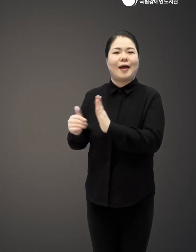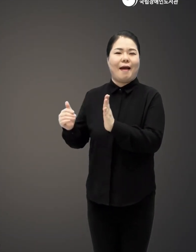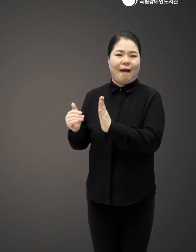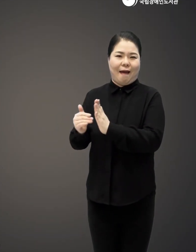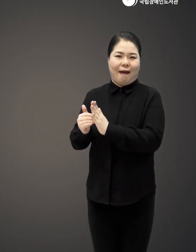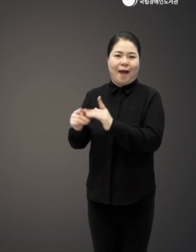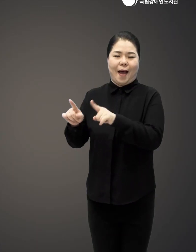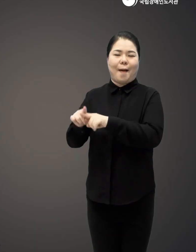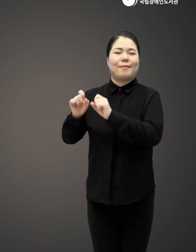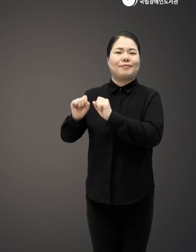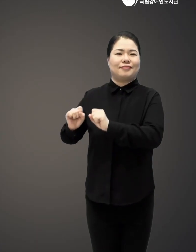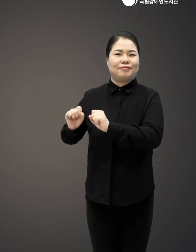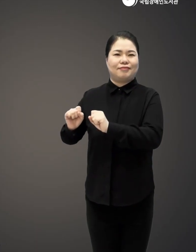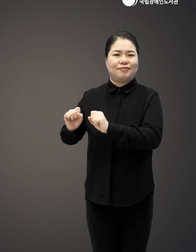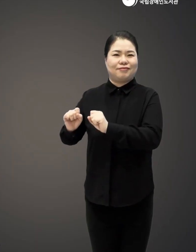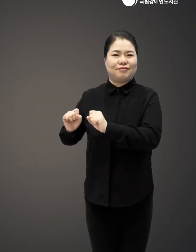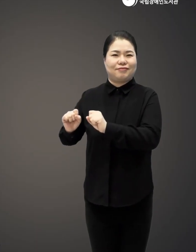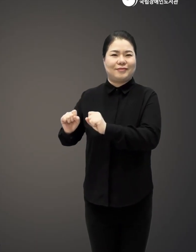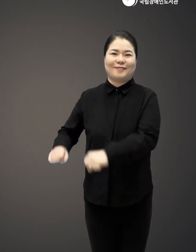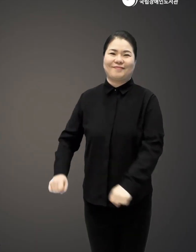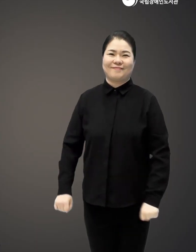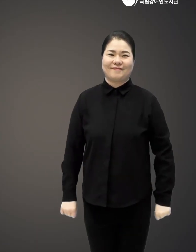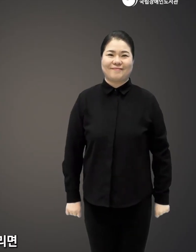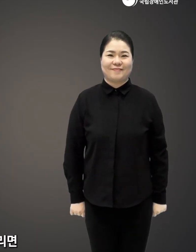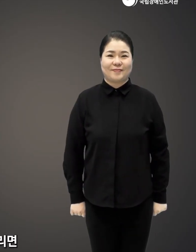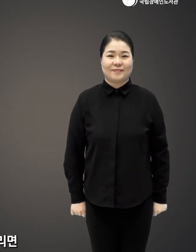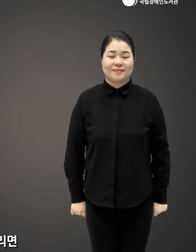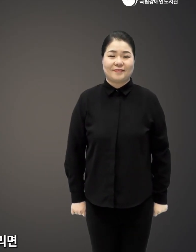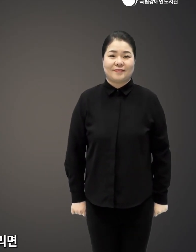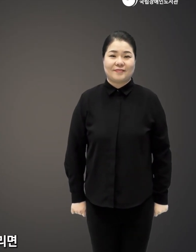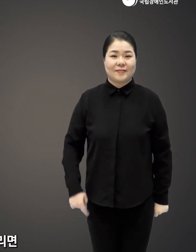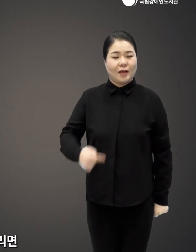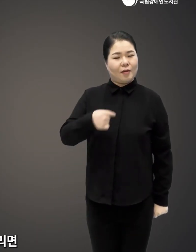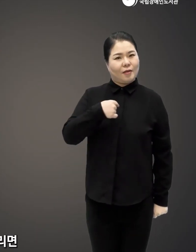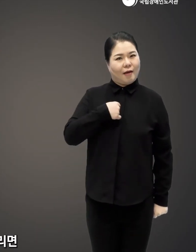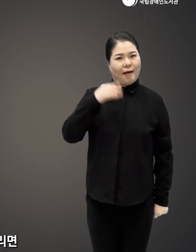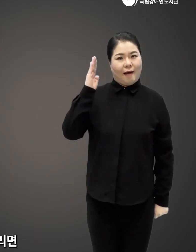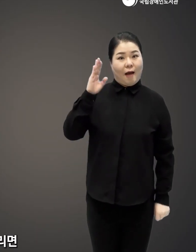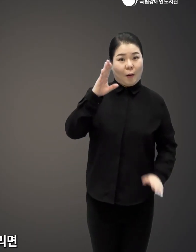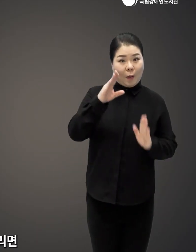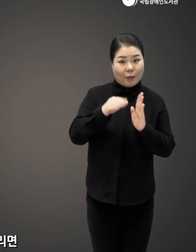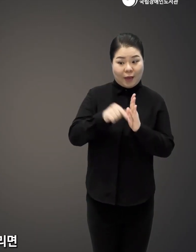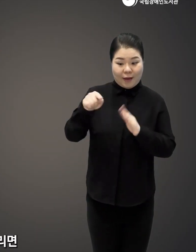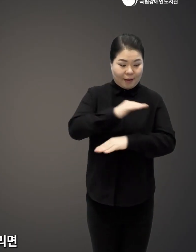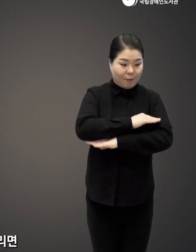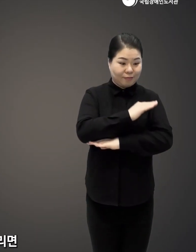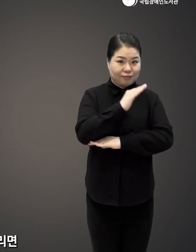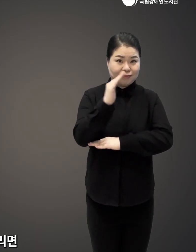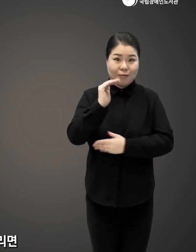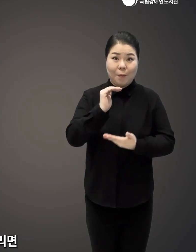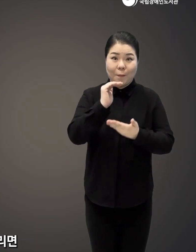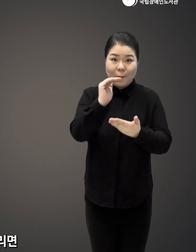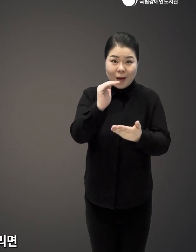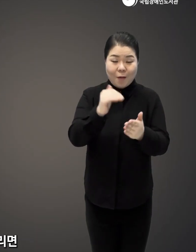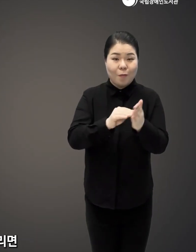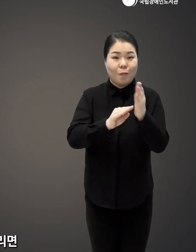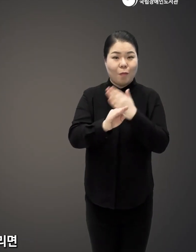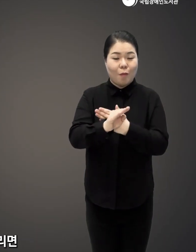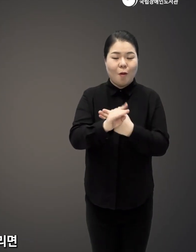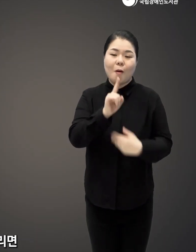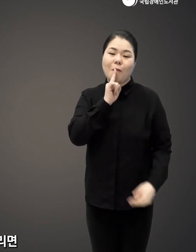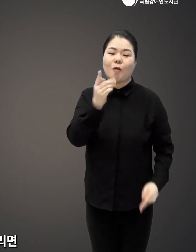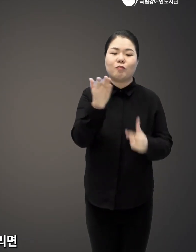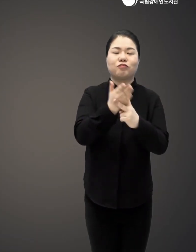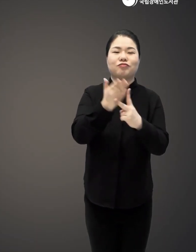생을 마감할 때까지 그 자리를 지켜준답니다 제가 강연을 하면서 이 기러기의 여정에 대해서